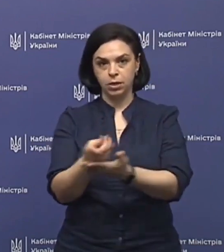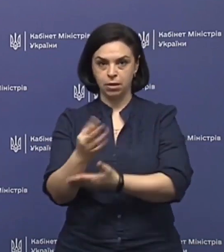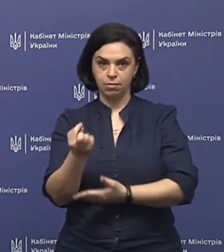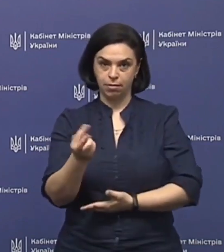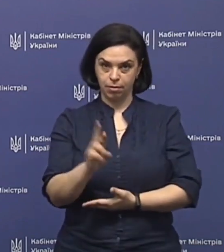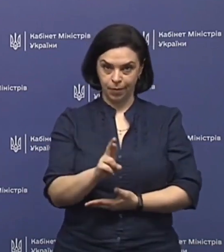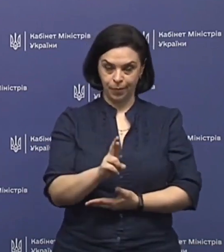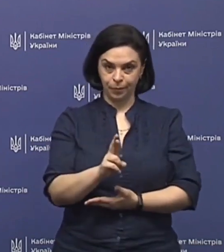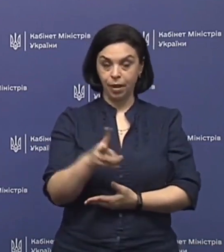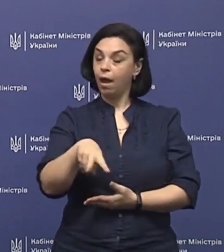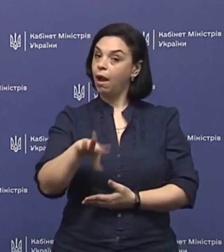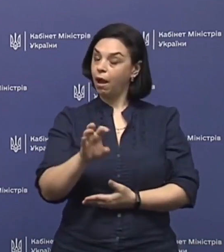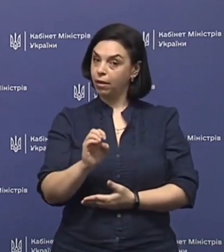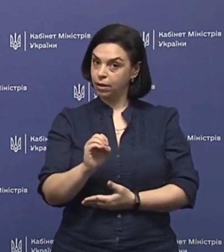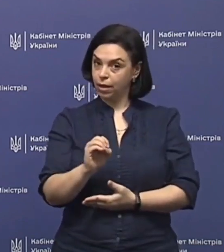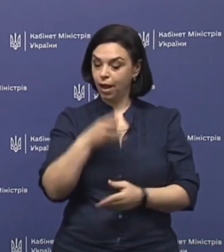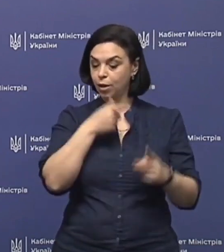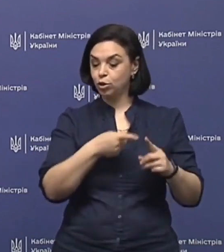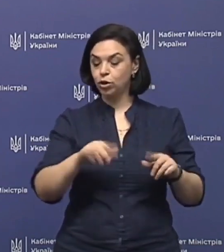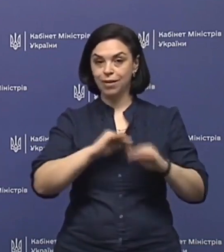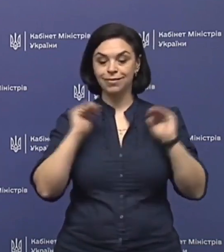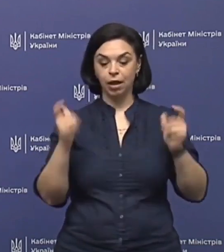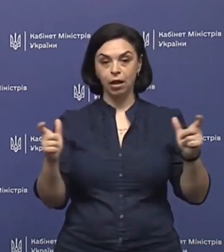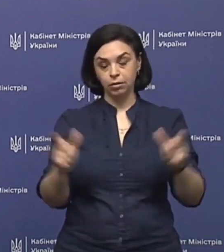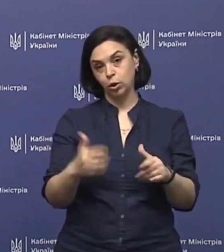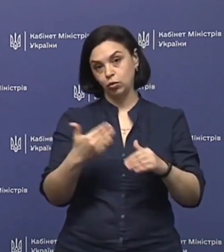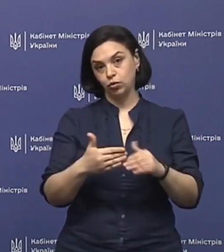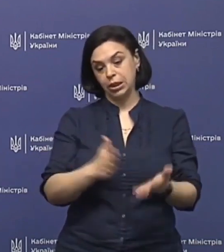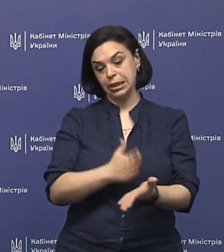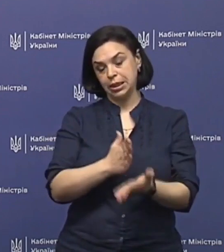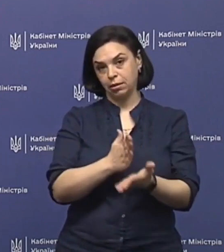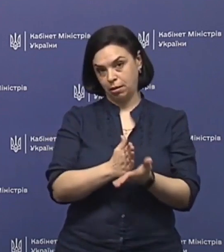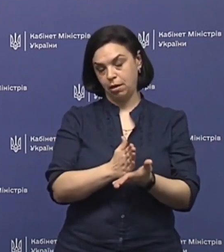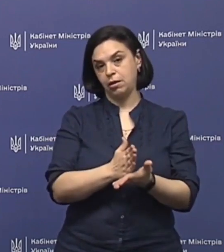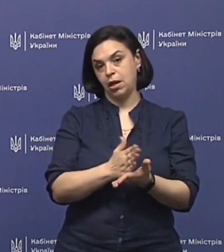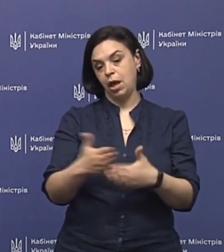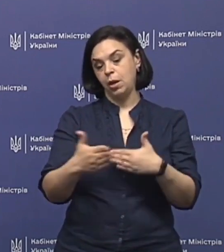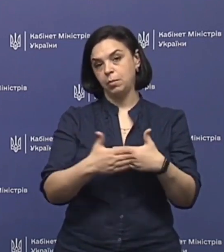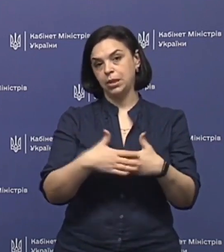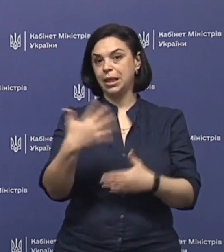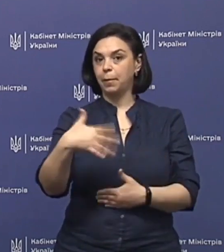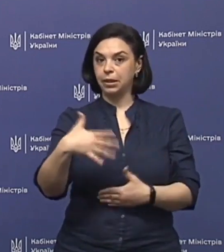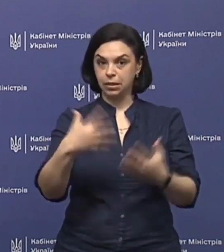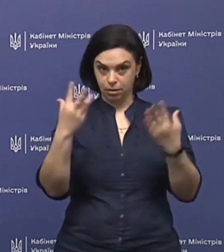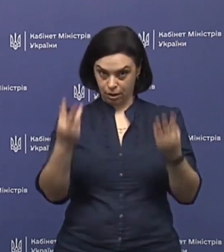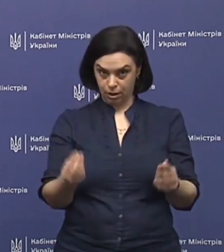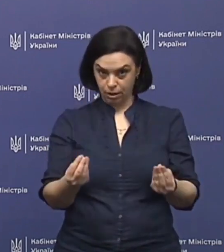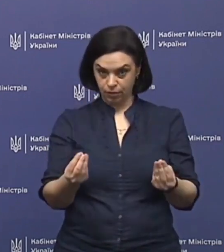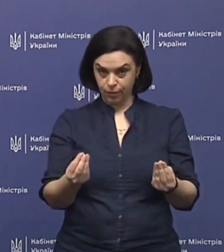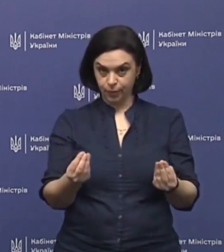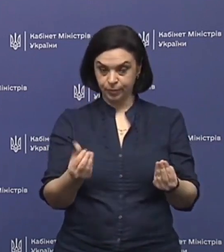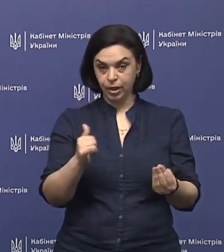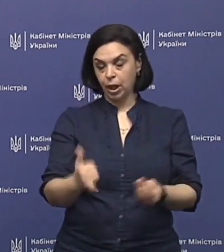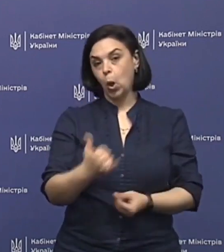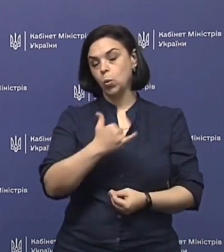Але час карантину вже складає близько 50 днів, і